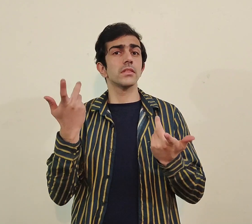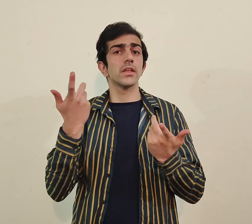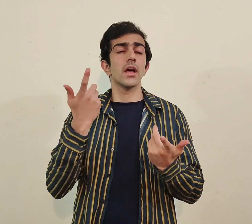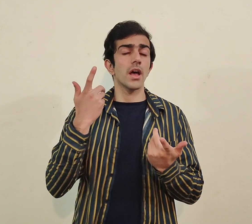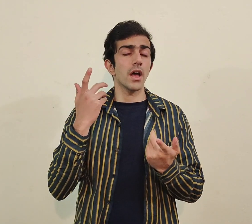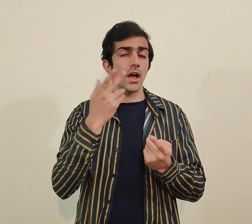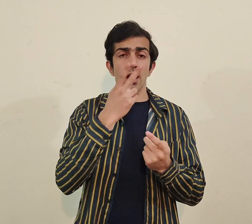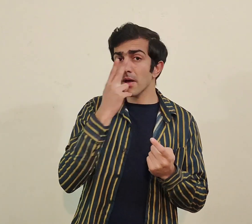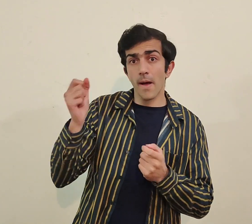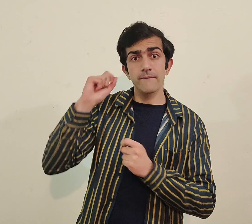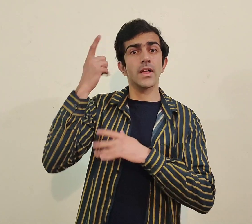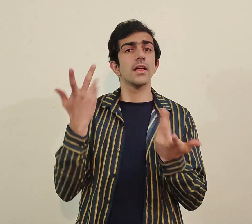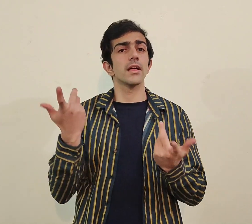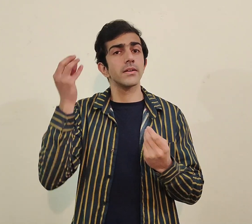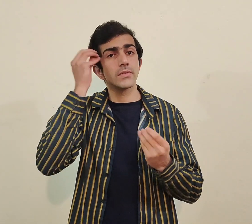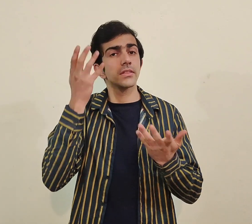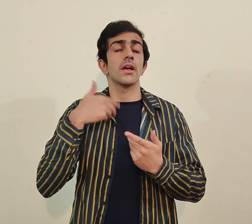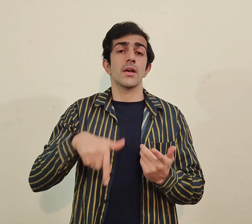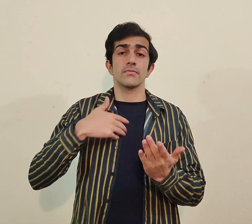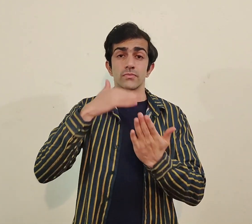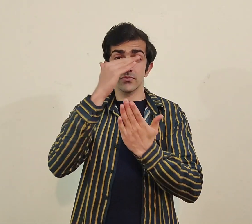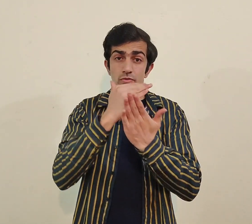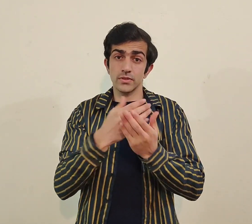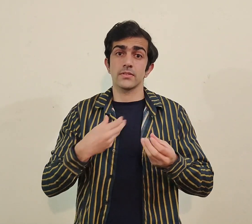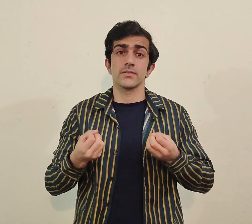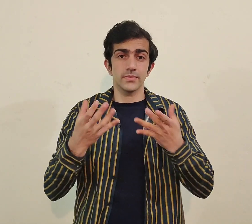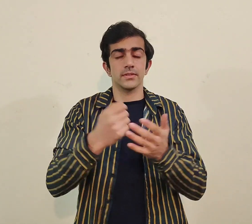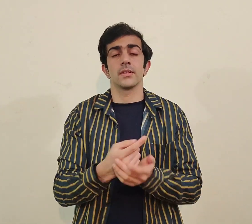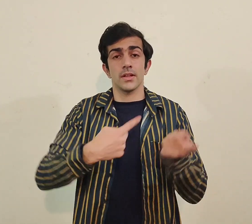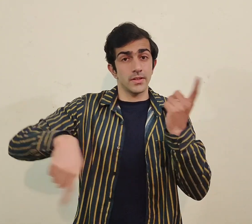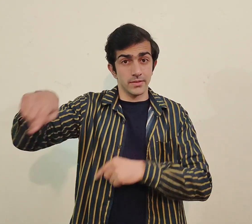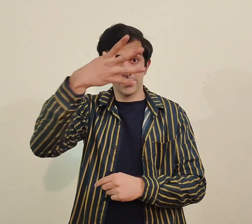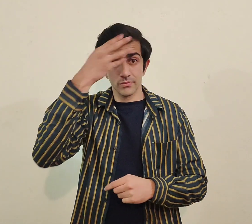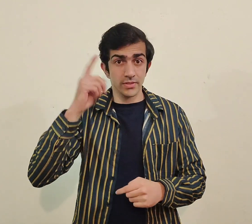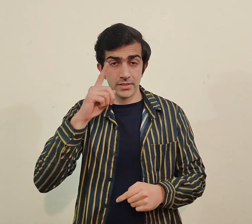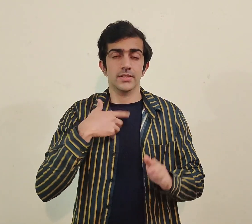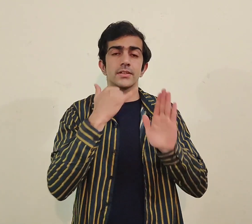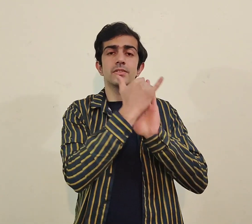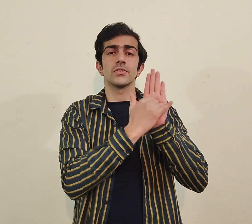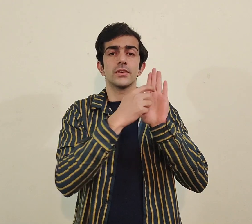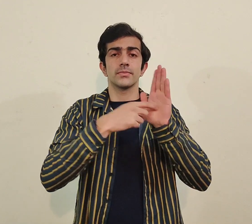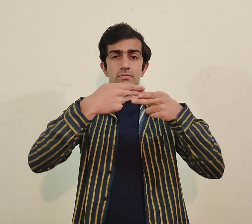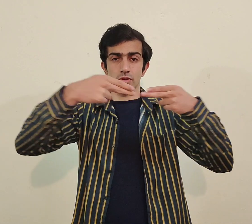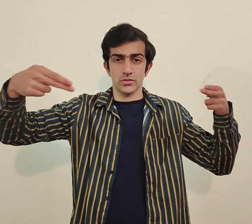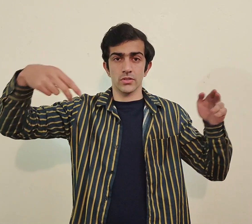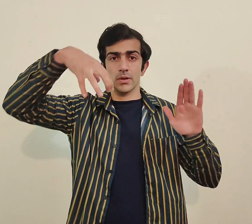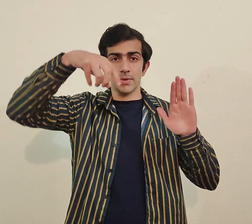انٹرپریٹرز جو ہیں وہ پراپر ڈیفرنٹ ایونٹس کی اوپر کمیونیکیٹ نہیں کر پاتے تو آج میں سب آپ کو بتاؤں گا لیکن اس سے پہلے میرا چینل